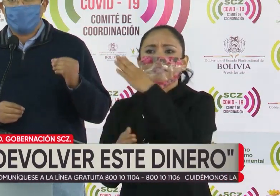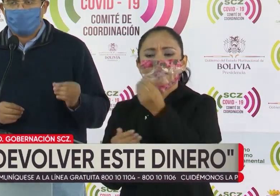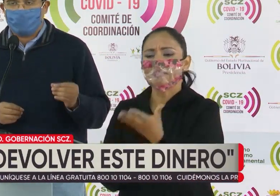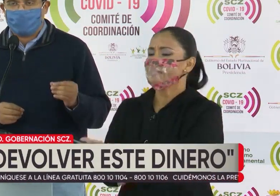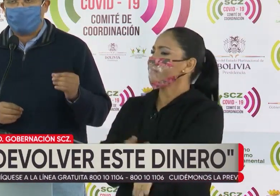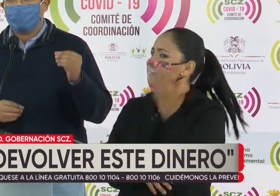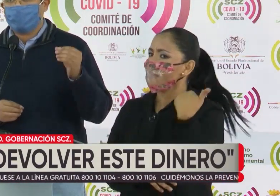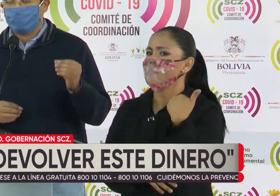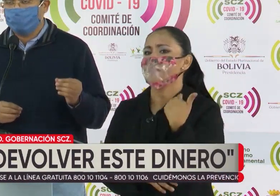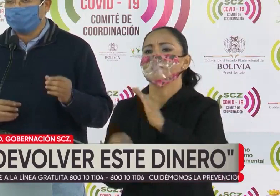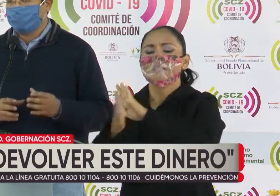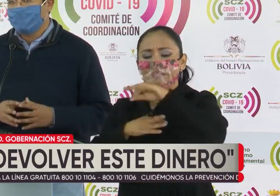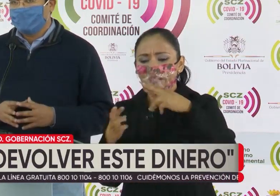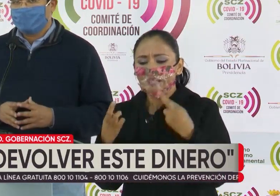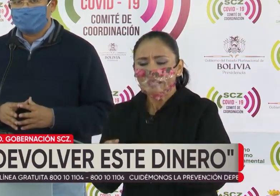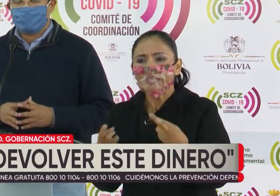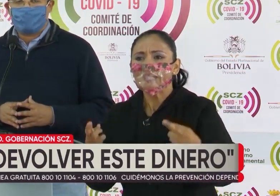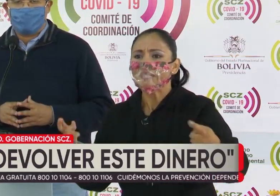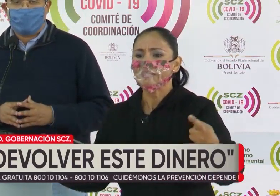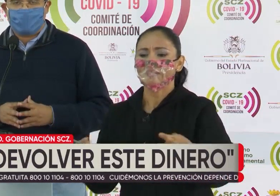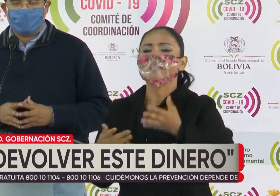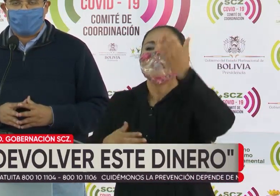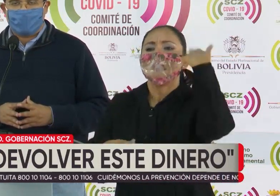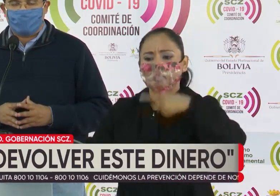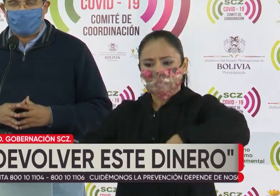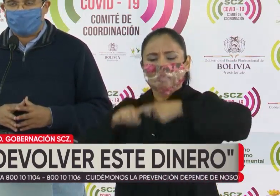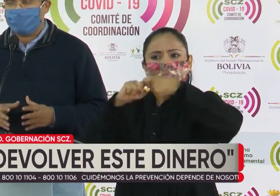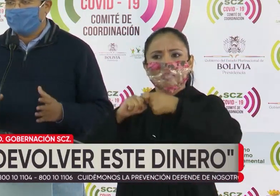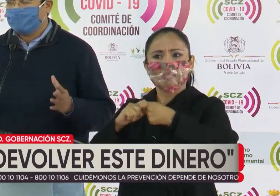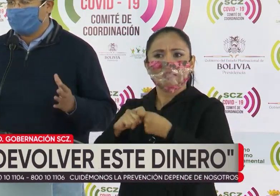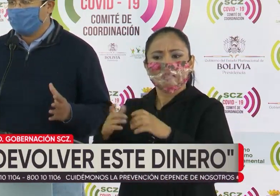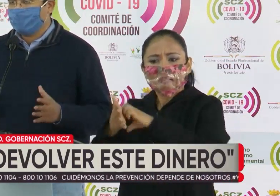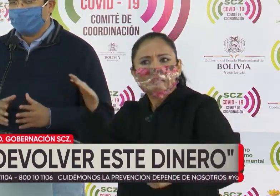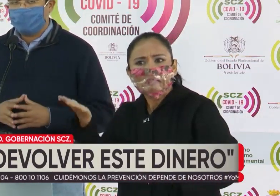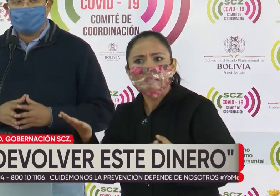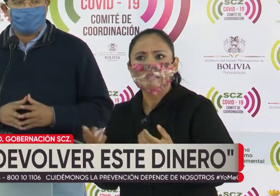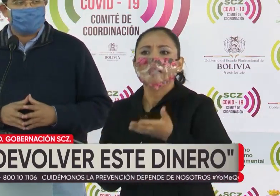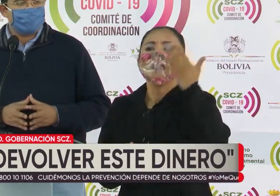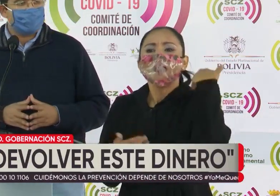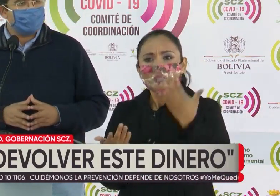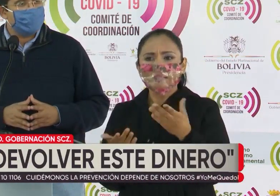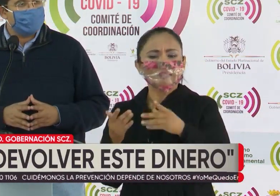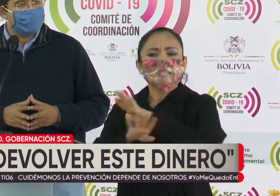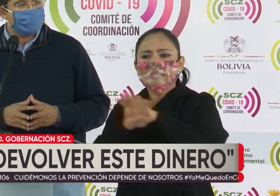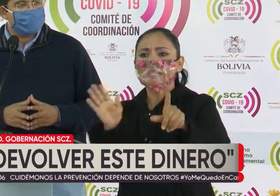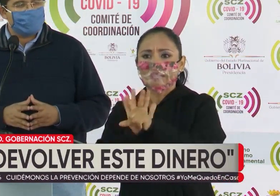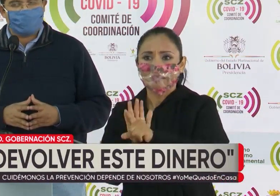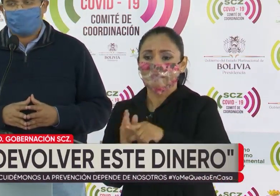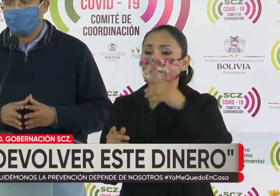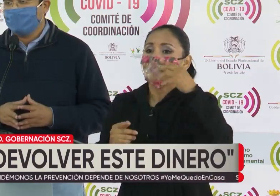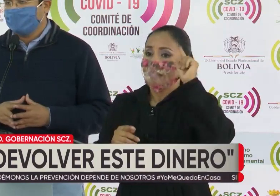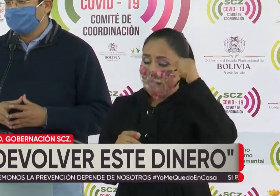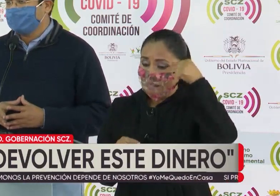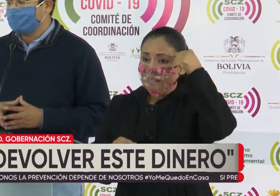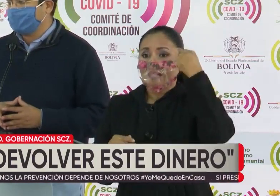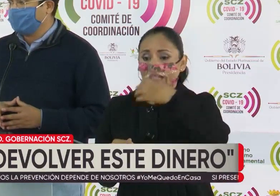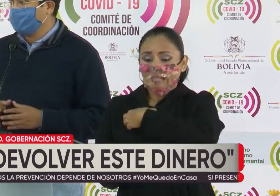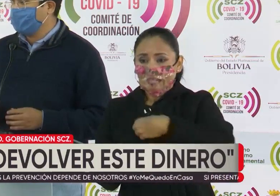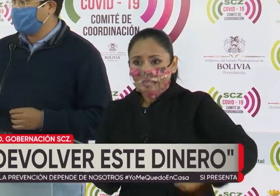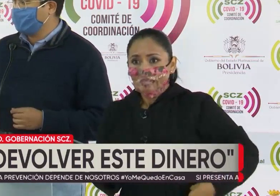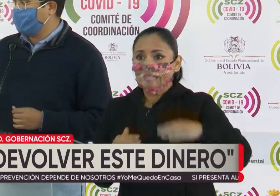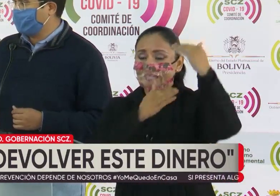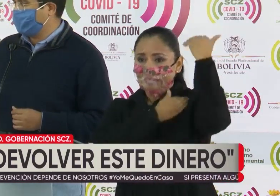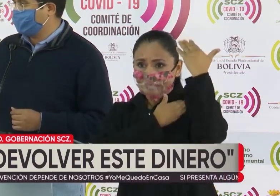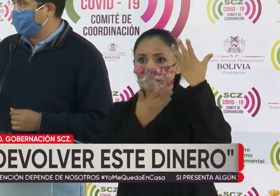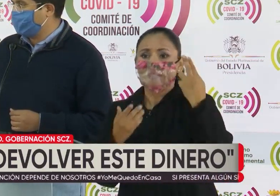devuelva los recursos que se confiscaron ilegalmente. De acuerdo a las estimaciones del gobierno departamental de Santa